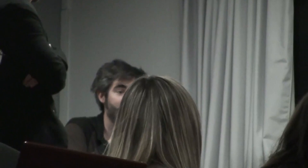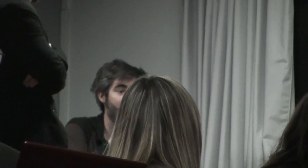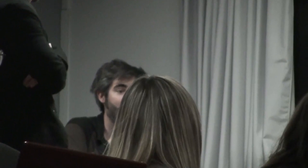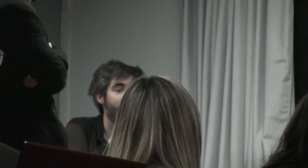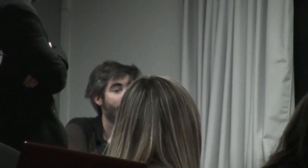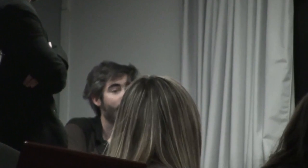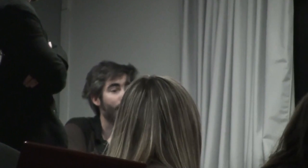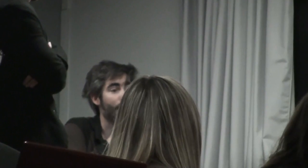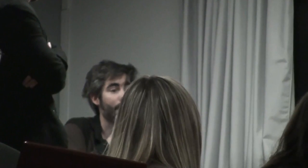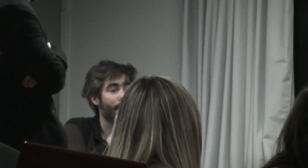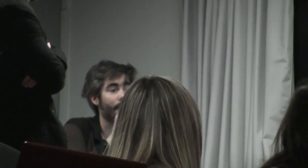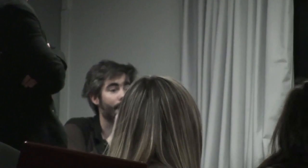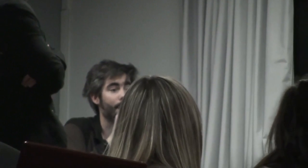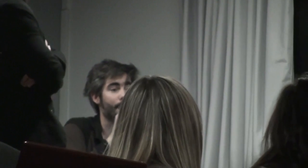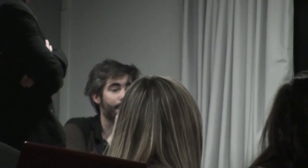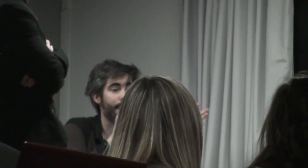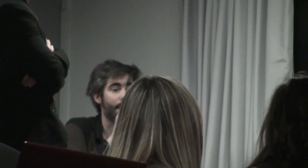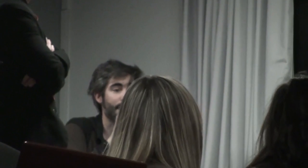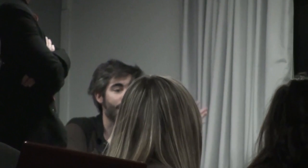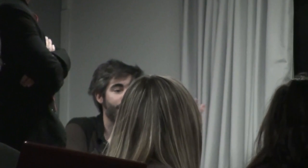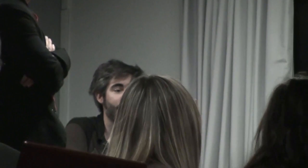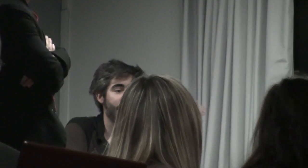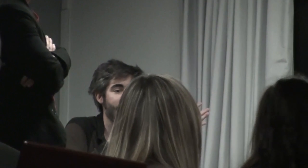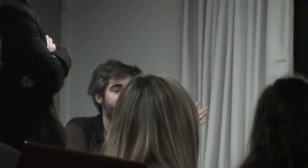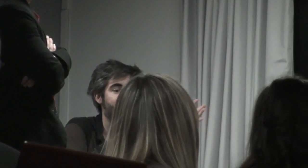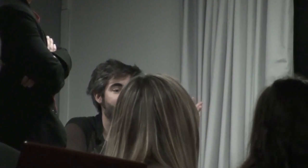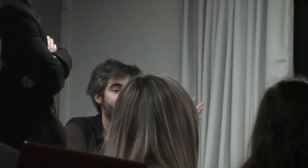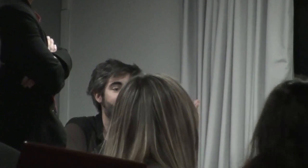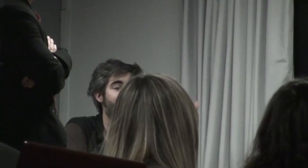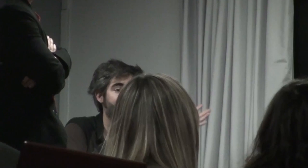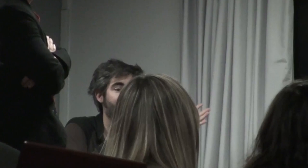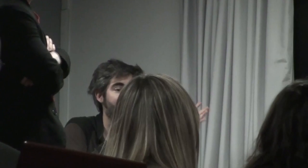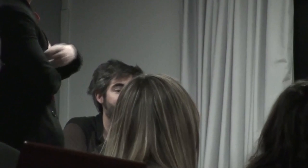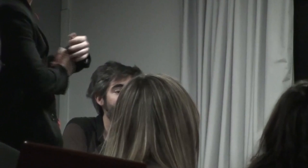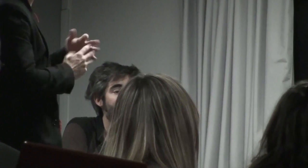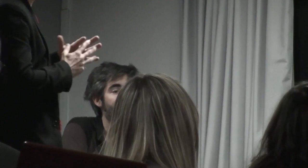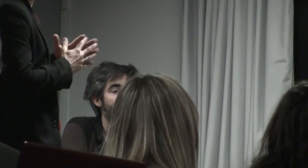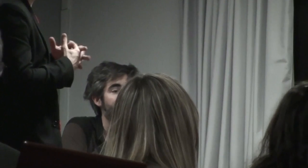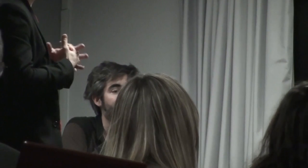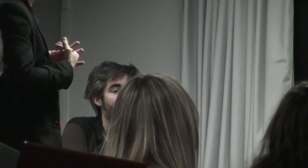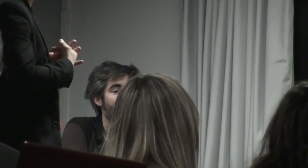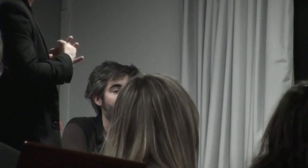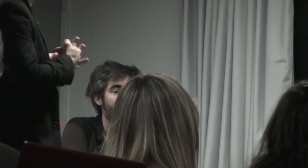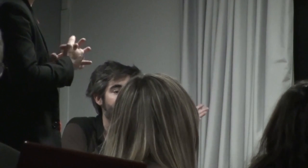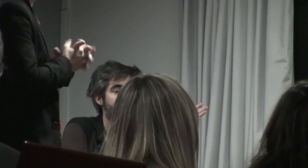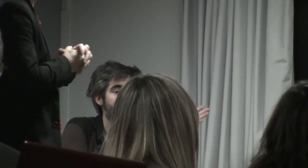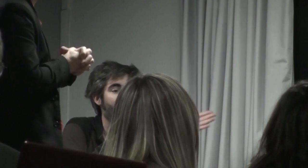sexuelle donc de ce qu'on fait de ces enfants qui naissent avec un sexe dit indéterminé et que la médecine